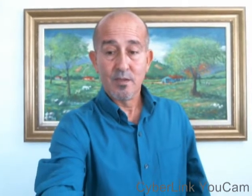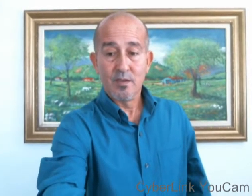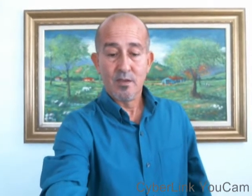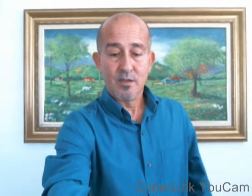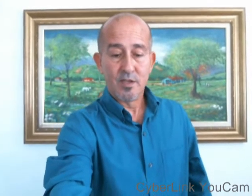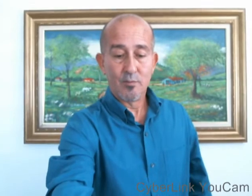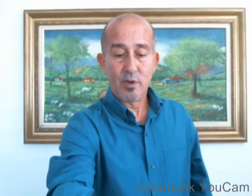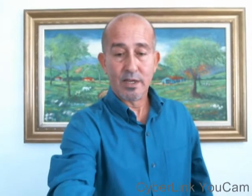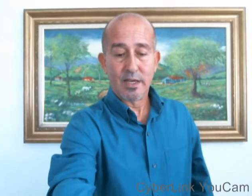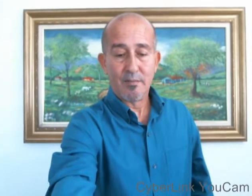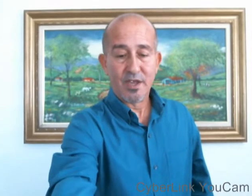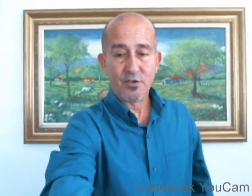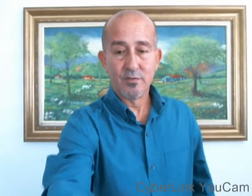Tenemos el camello.